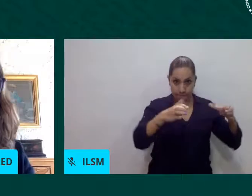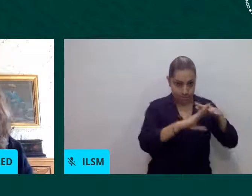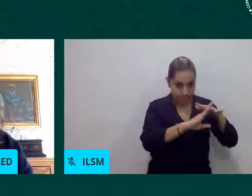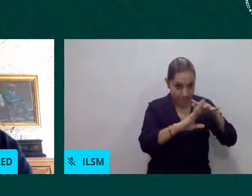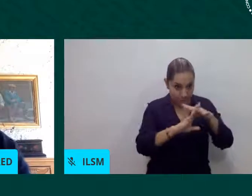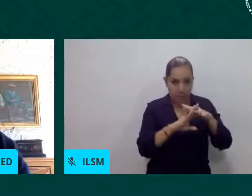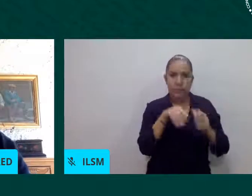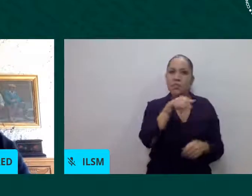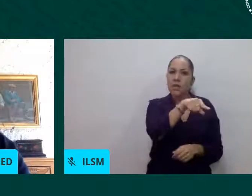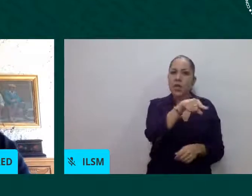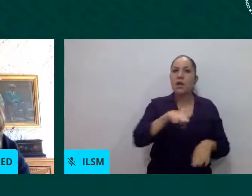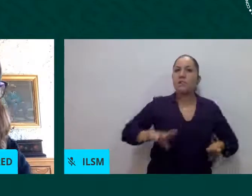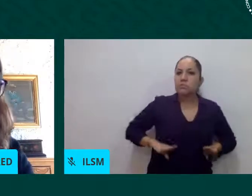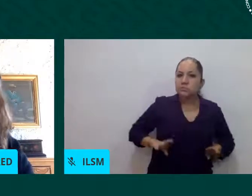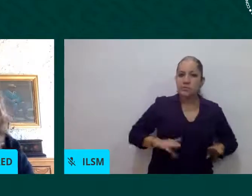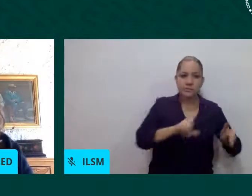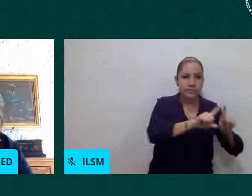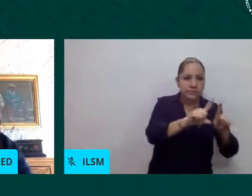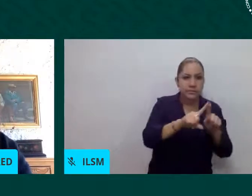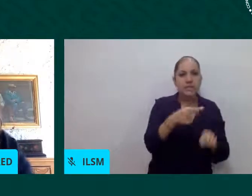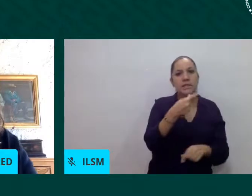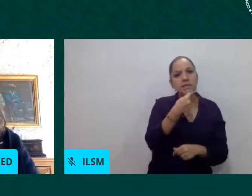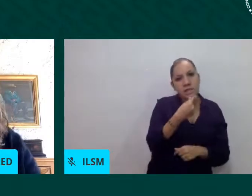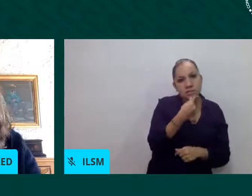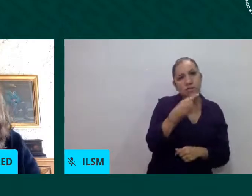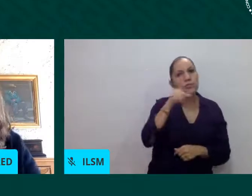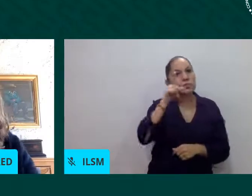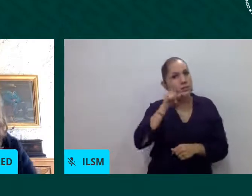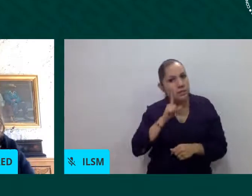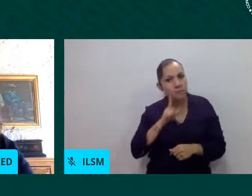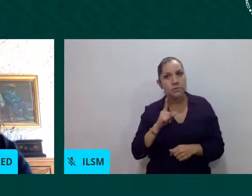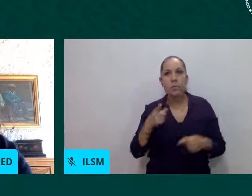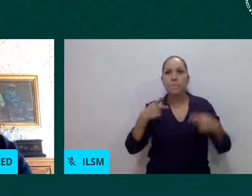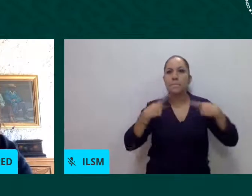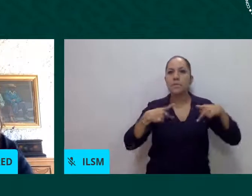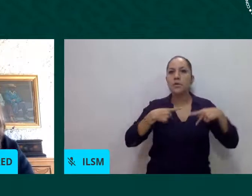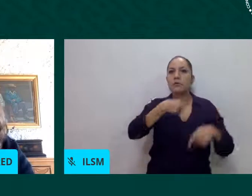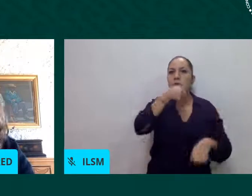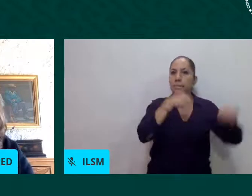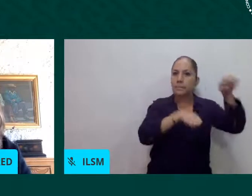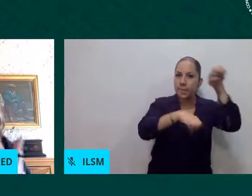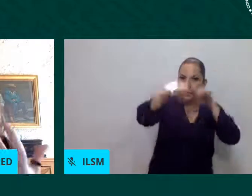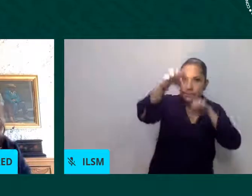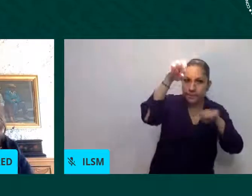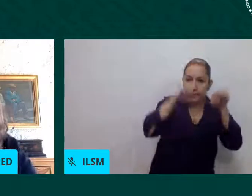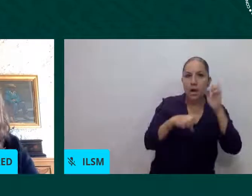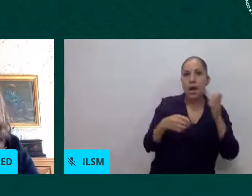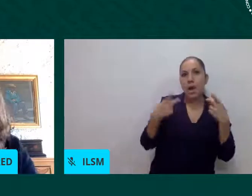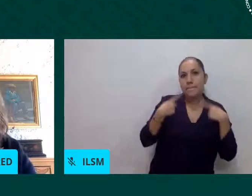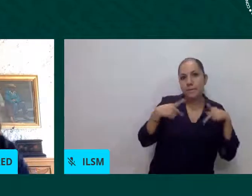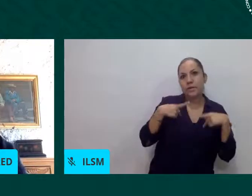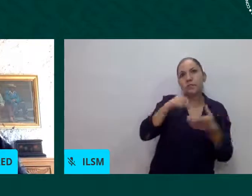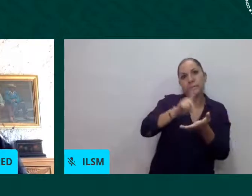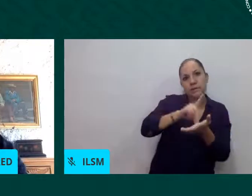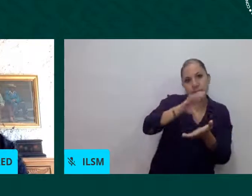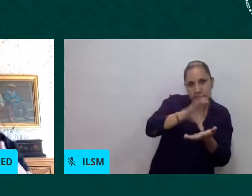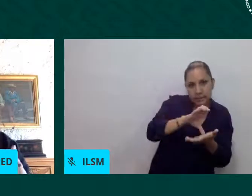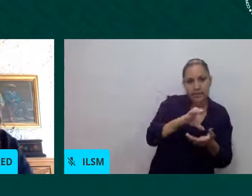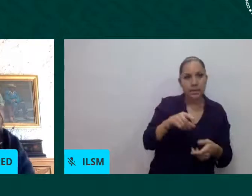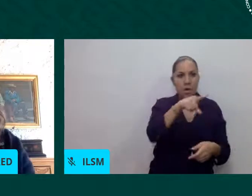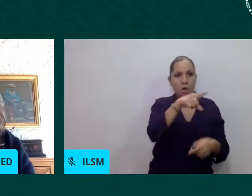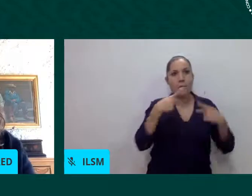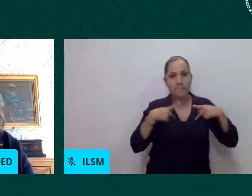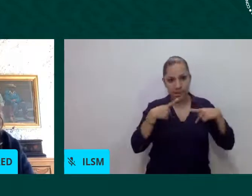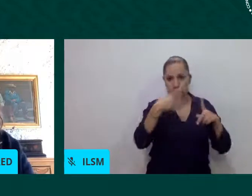personas mayores, mujeres, personas con discapacidad, personas de la comunidad LGBTI, personas indígenas, personas afrodescendientes, etcétera.